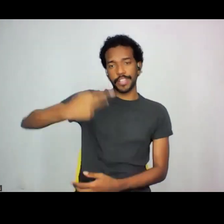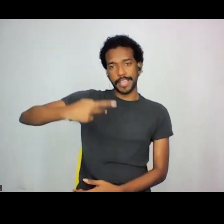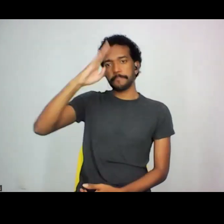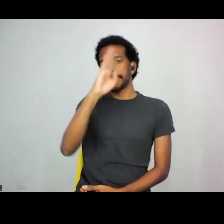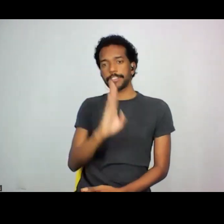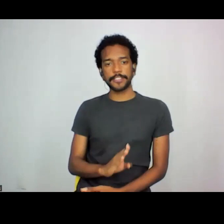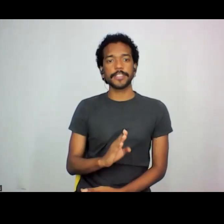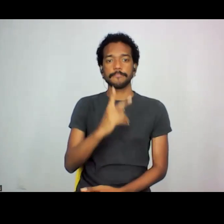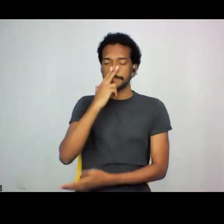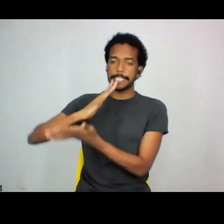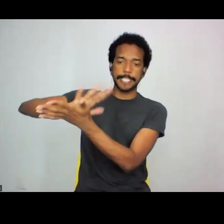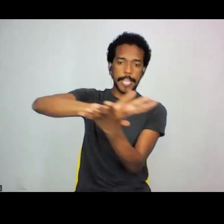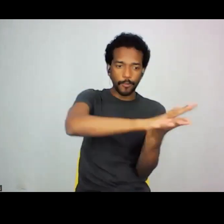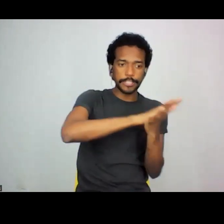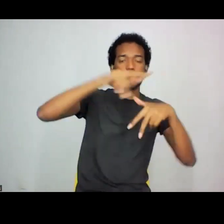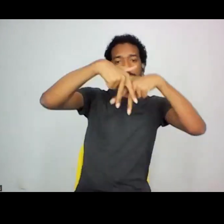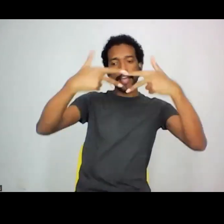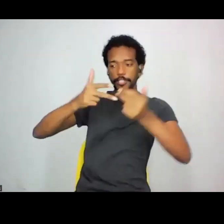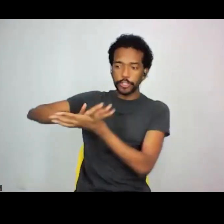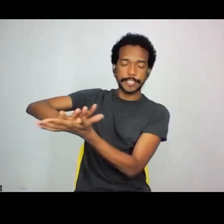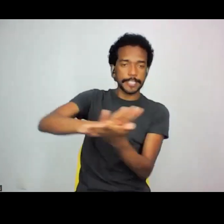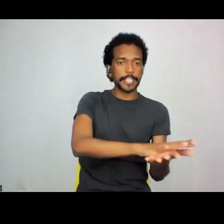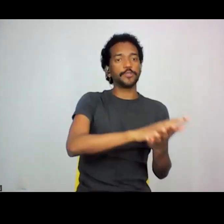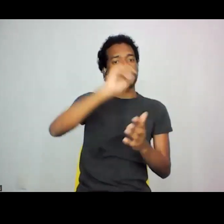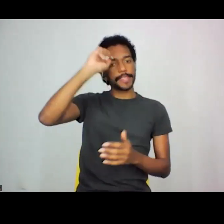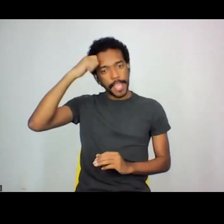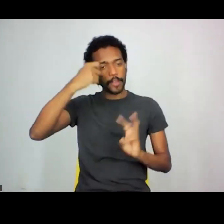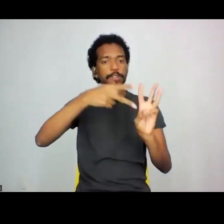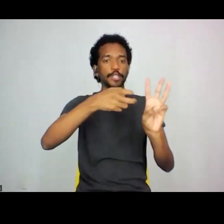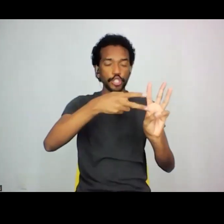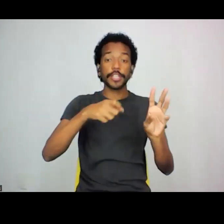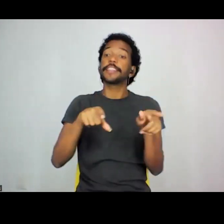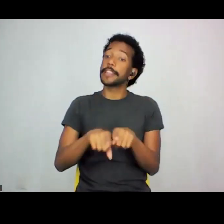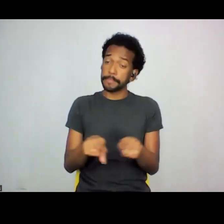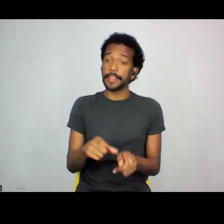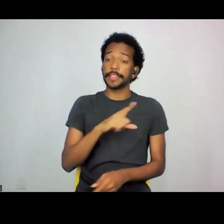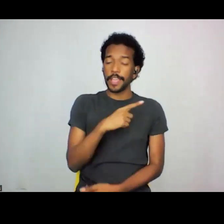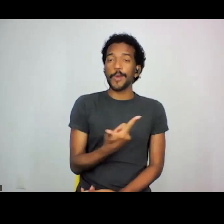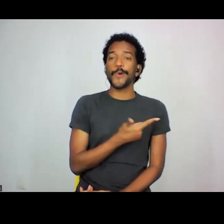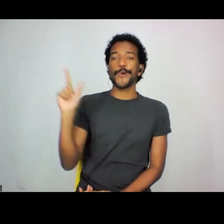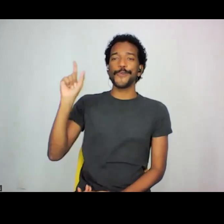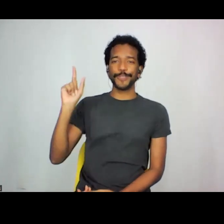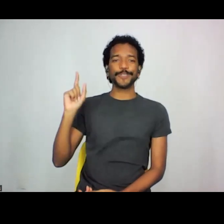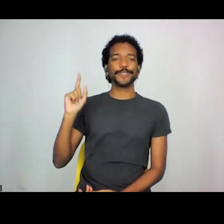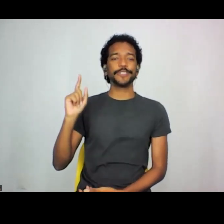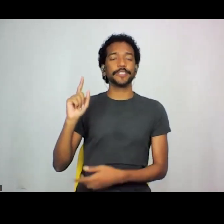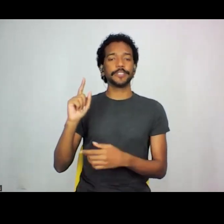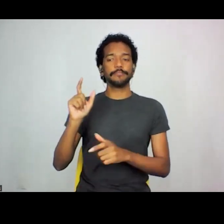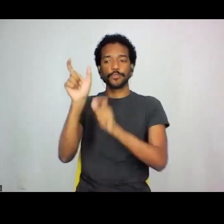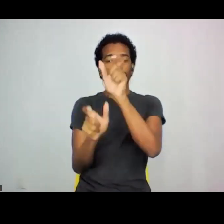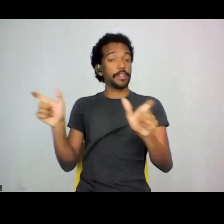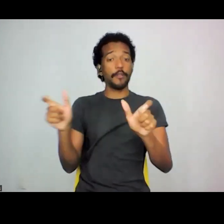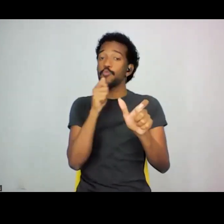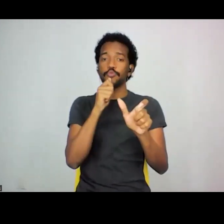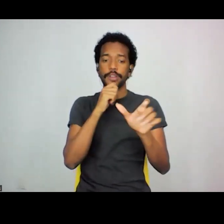genocídio, de etnocídio com as populações negras e indígenas, e a gente também tem outros sujeitos que não cabem